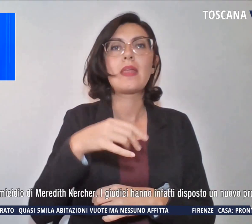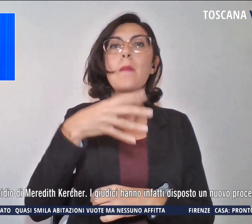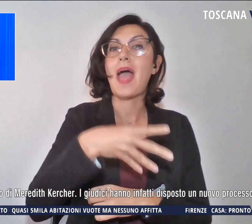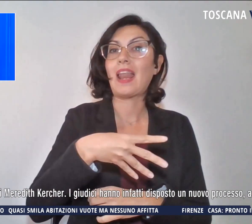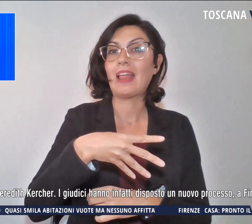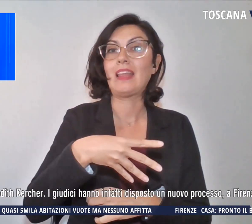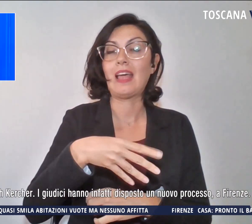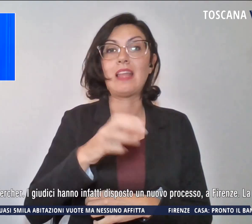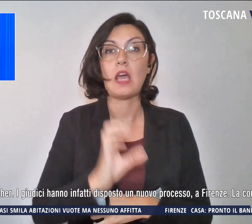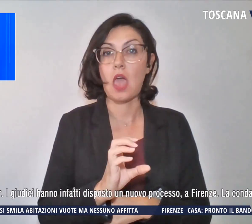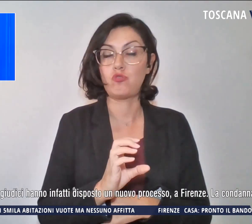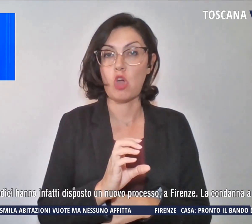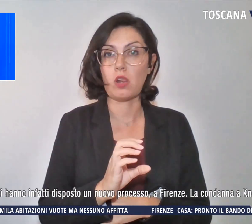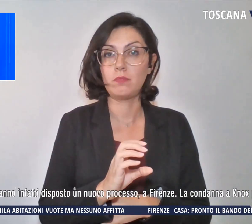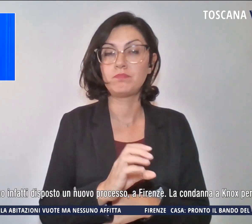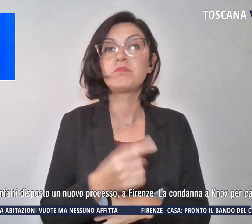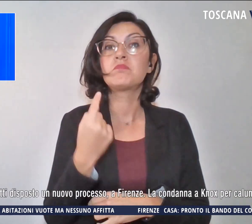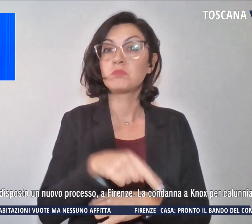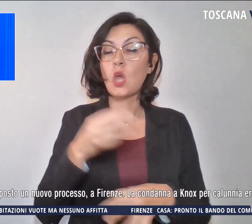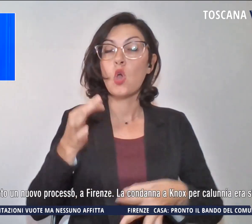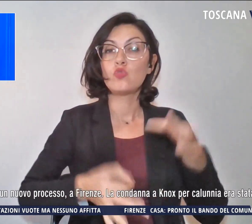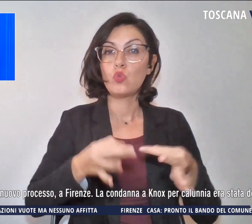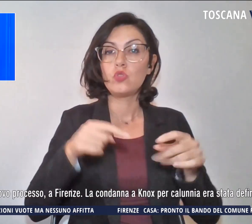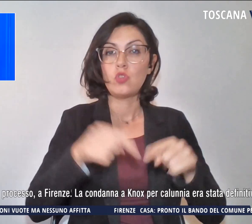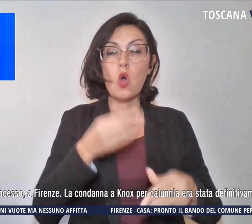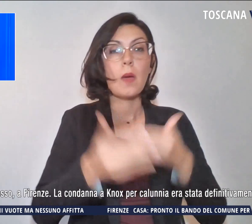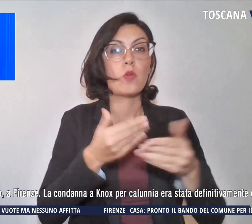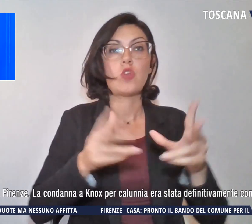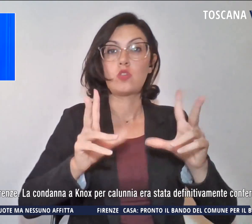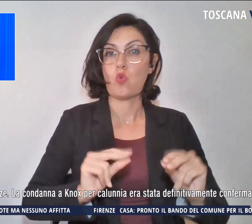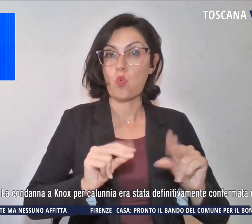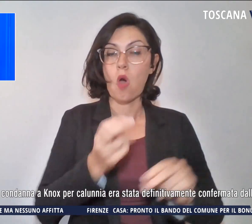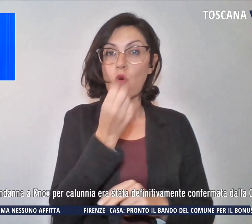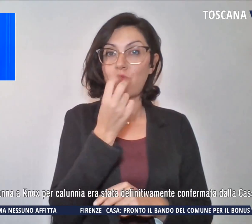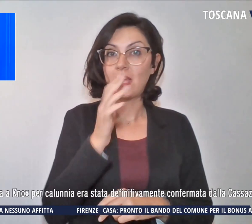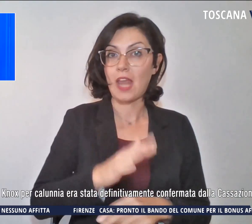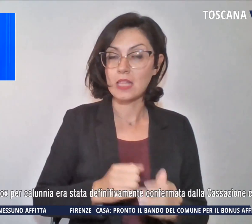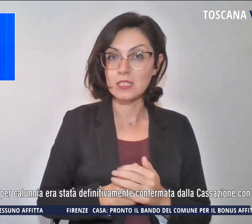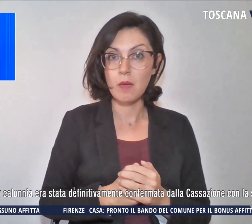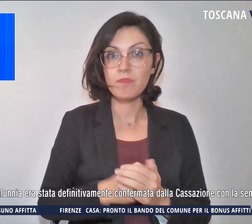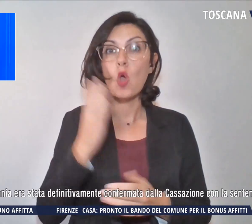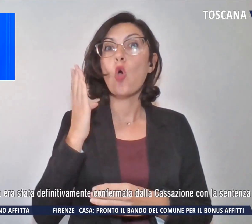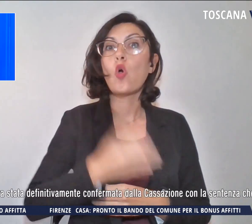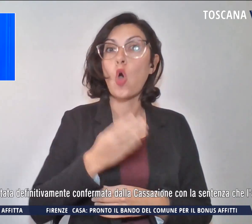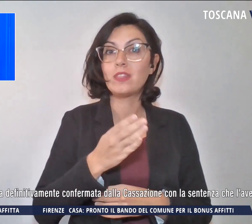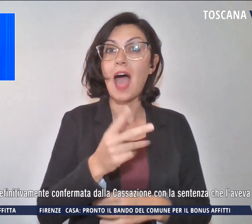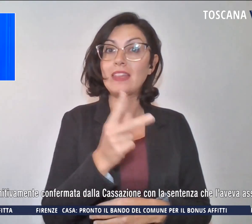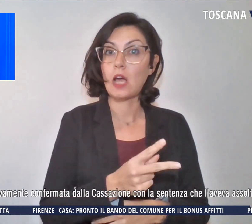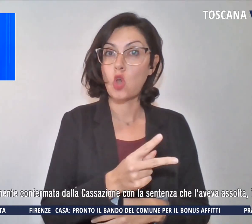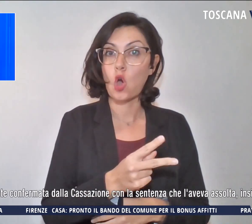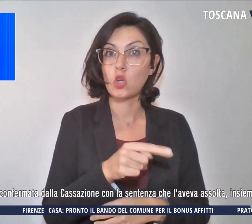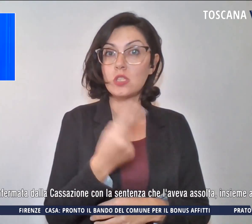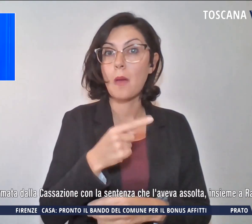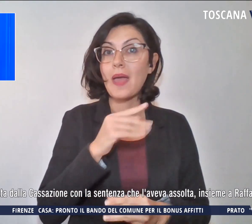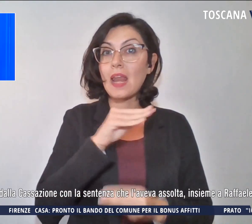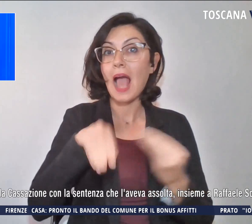giudici hanno disposto ora un nuovo processo a Firenze. La condanna alla Knox per calunnia era